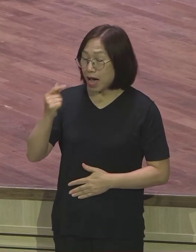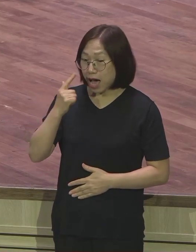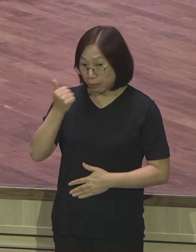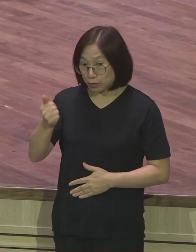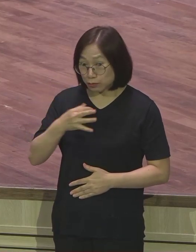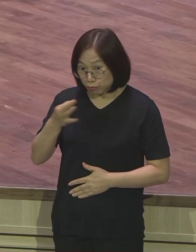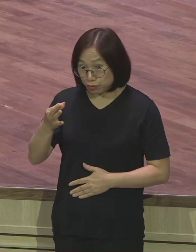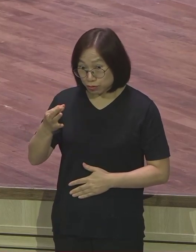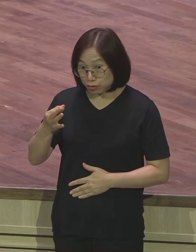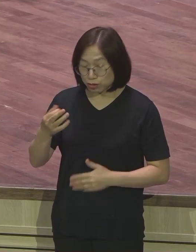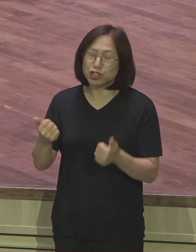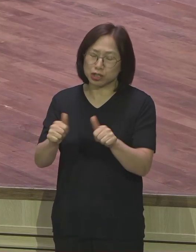부르신 신분입니다.